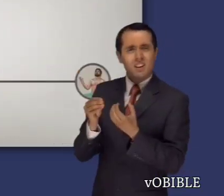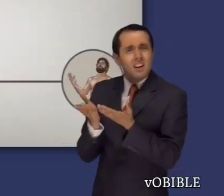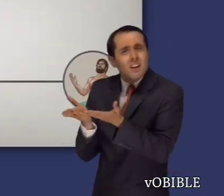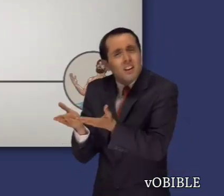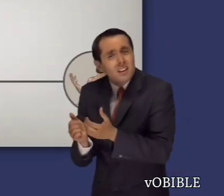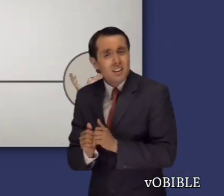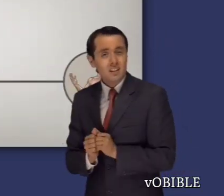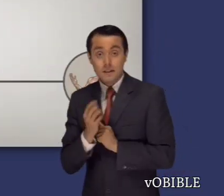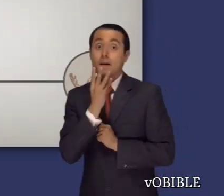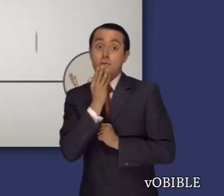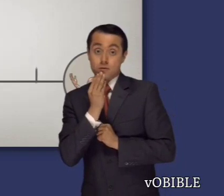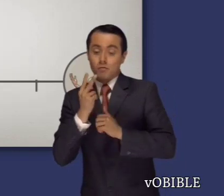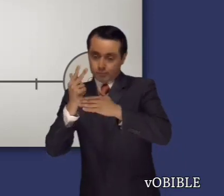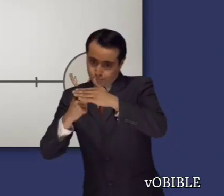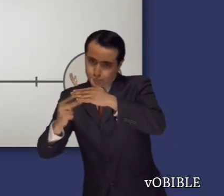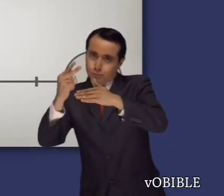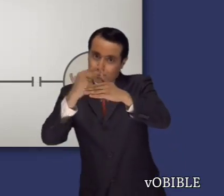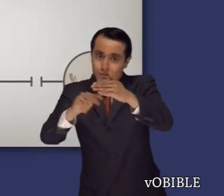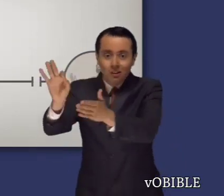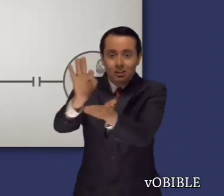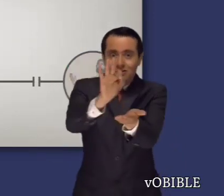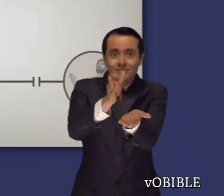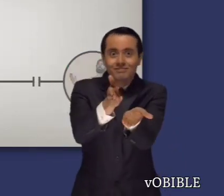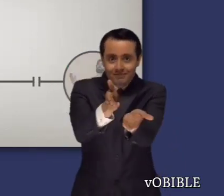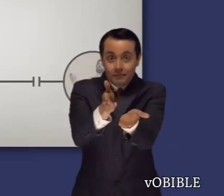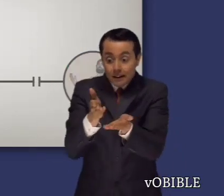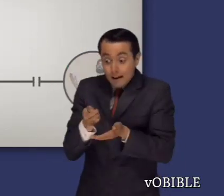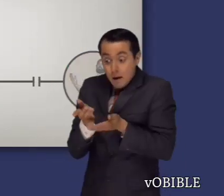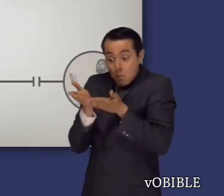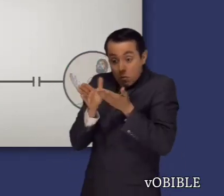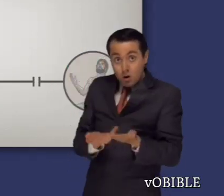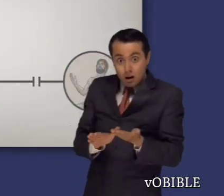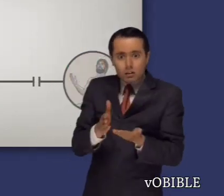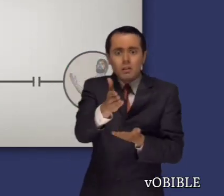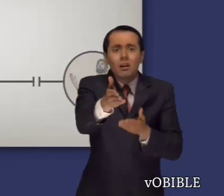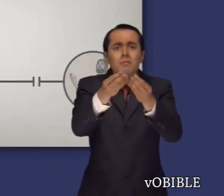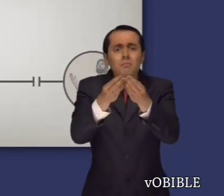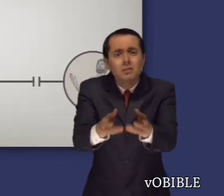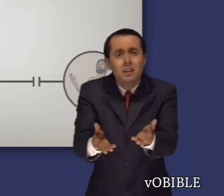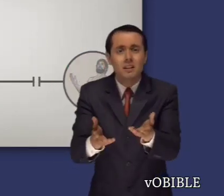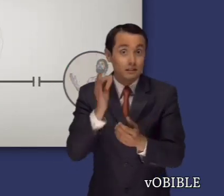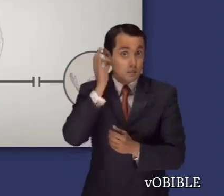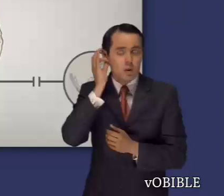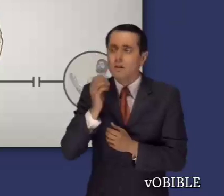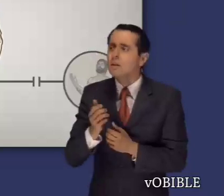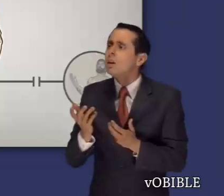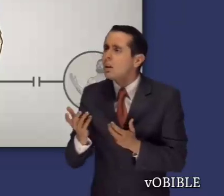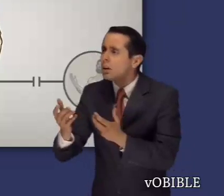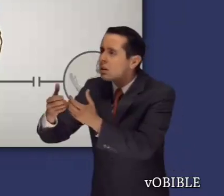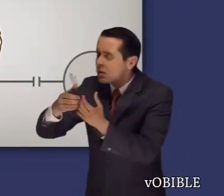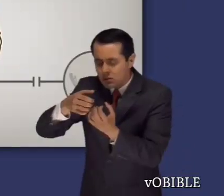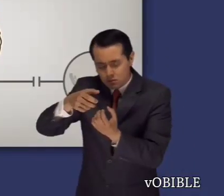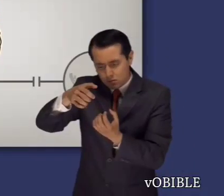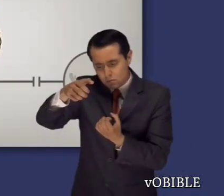Si el plan de Amán hubiera tenido éxito, se habría cortado el linaje familiar del Mesías. Al enterarse